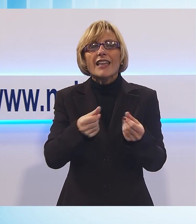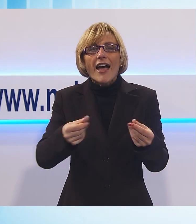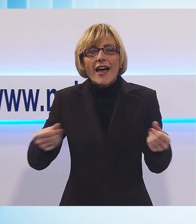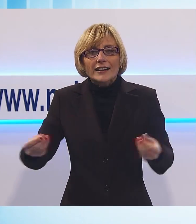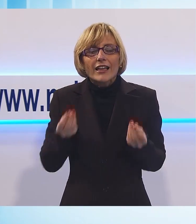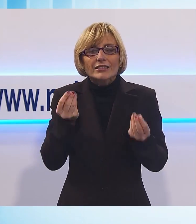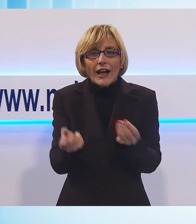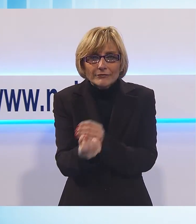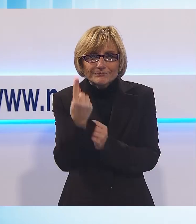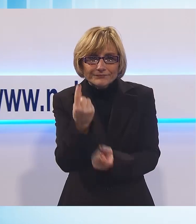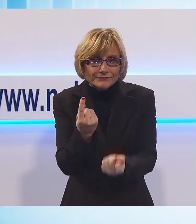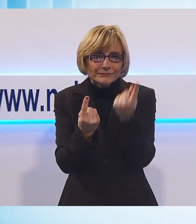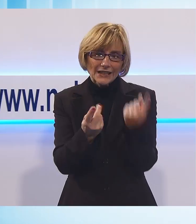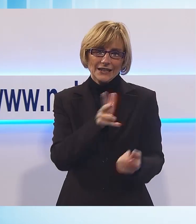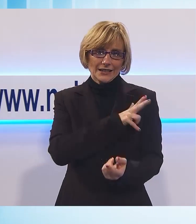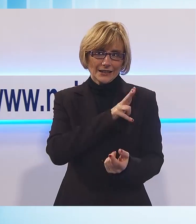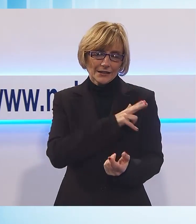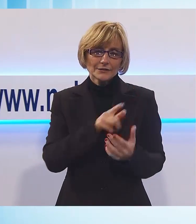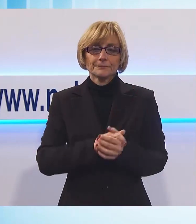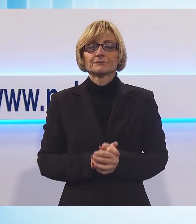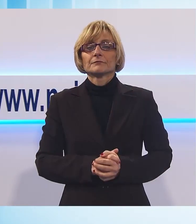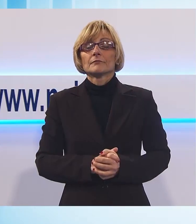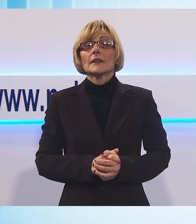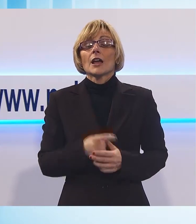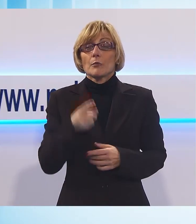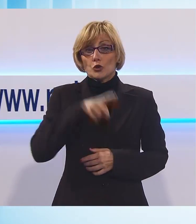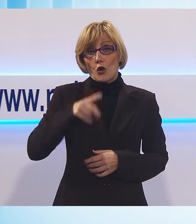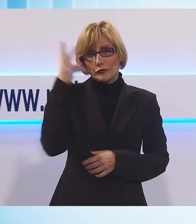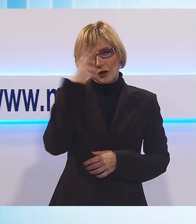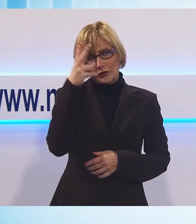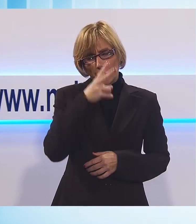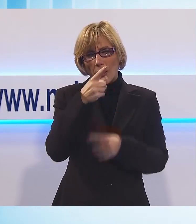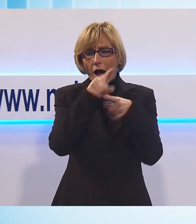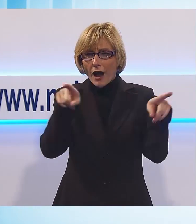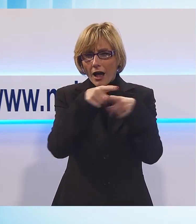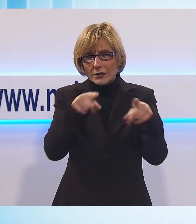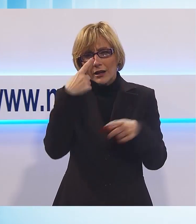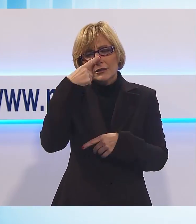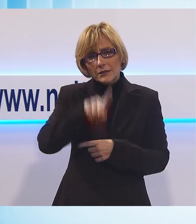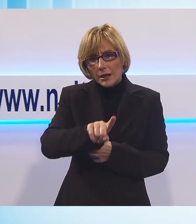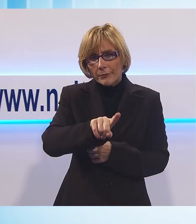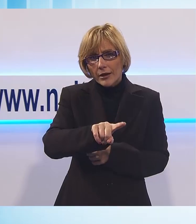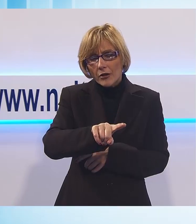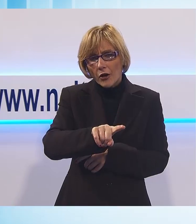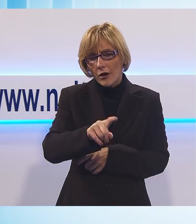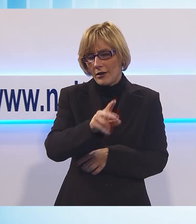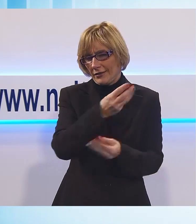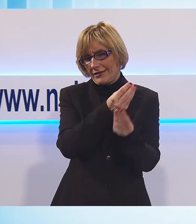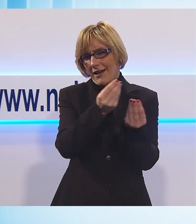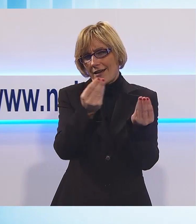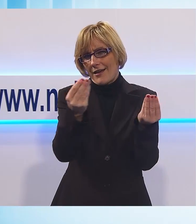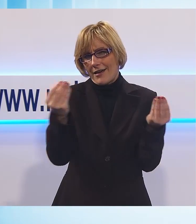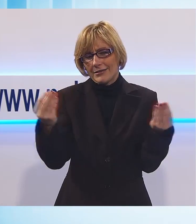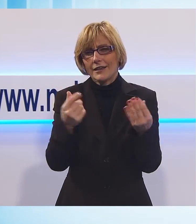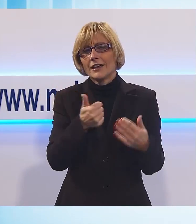raccolti. Nella nostra provincia sono tante le melodie che arricchiscono questo patrimonio culturale, frutto di contaminazioni che nel corso dei